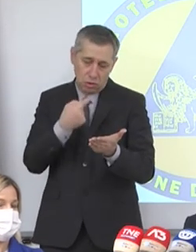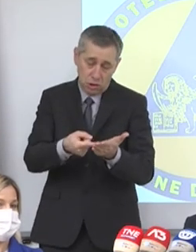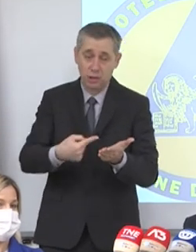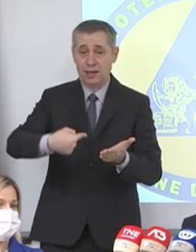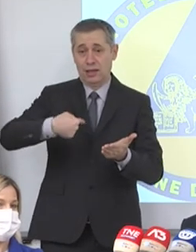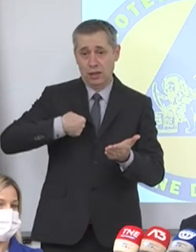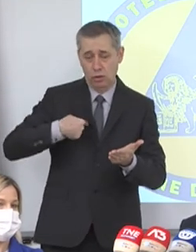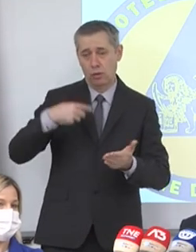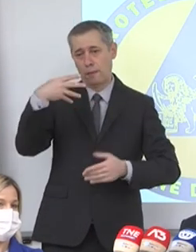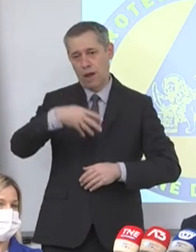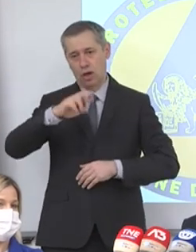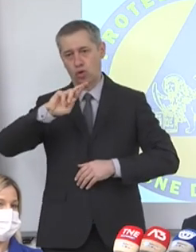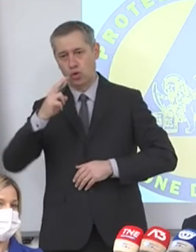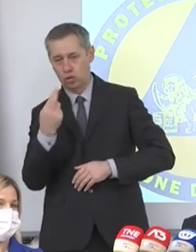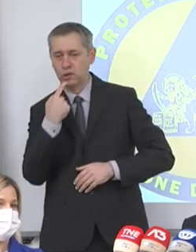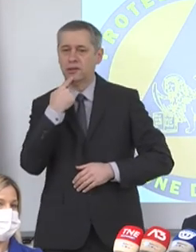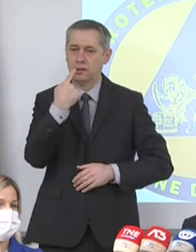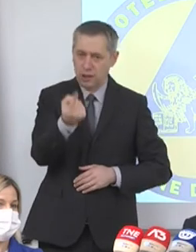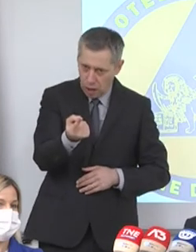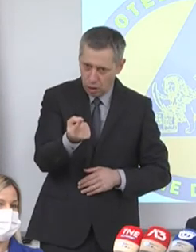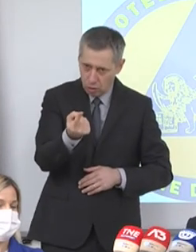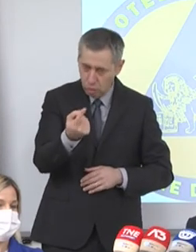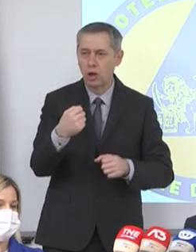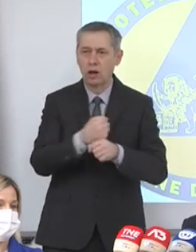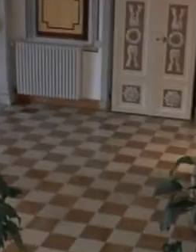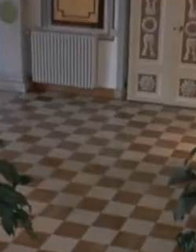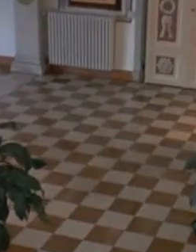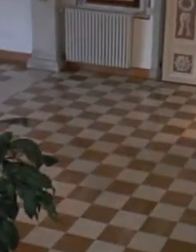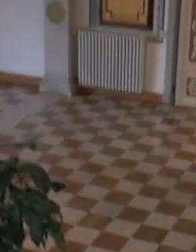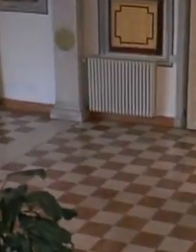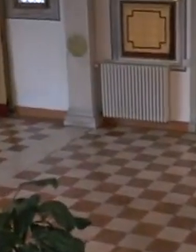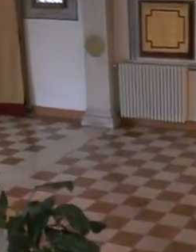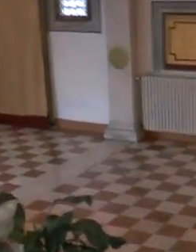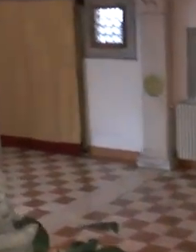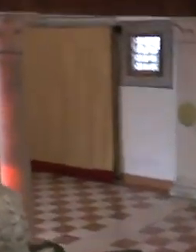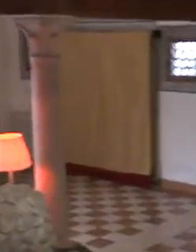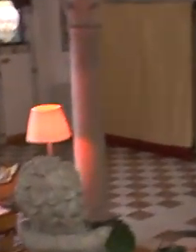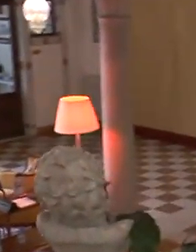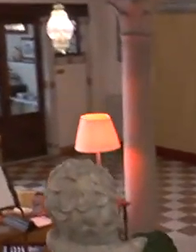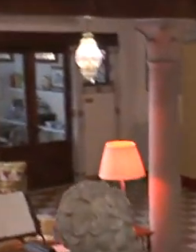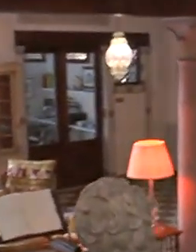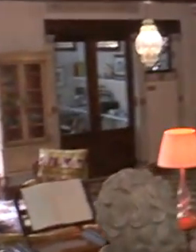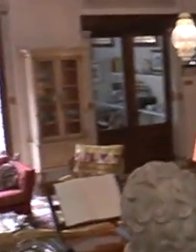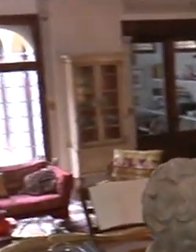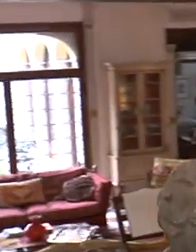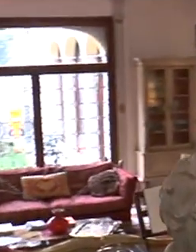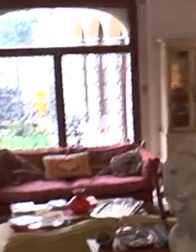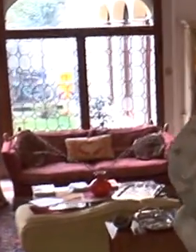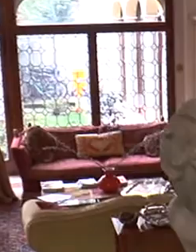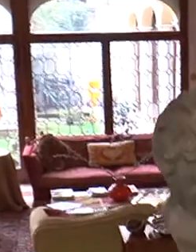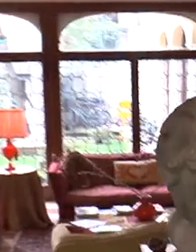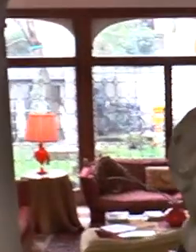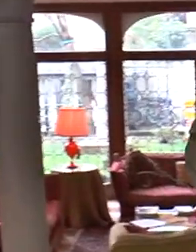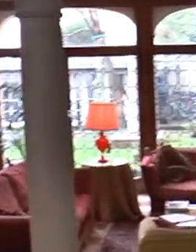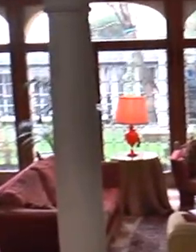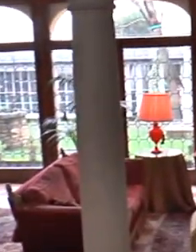Mario Rossi, dichiaro di lavorare presso l'hotel. Per loro domani sono riservati 9.000 posti con l'obiettivo di arrivare fino